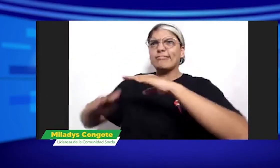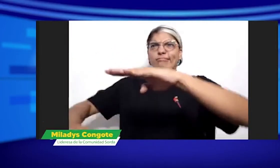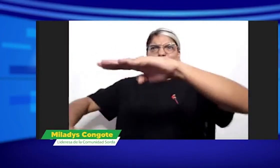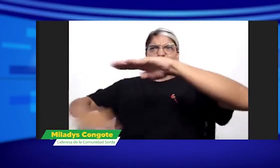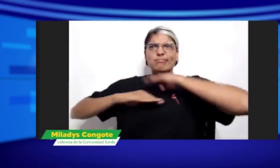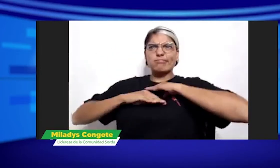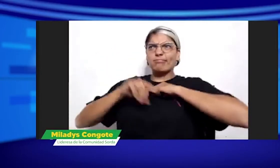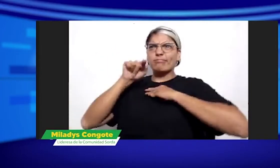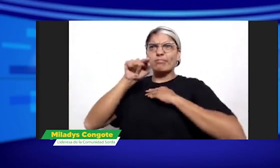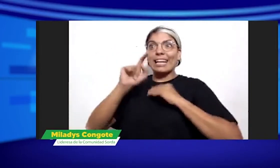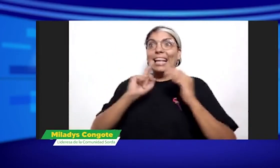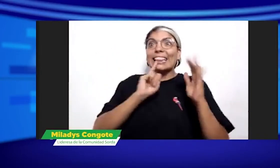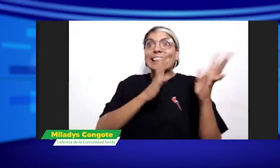reconocer que